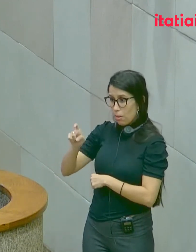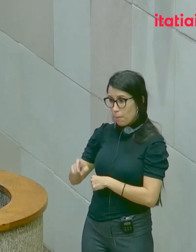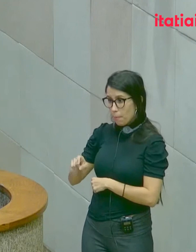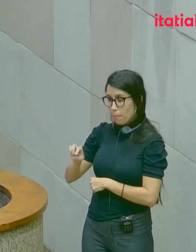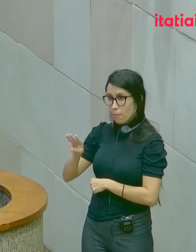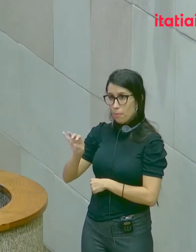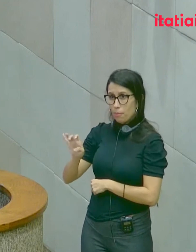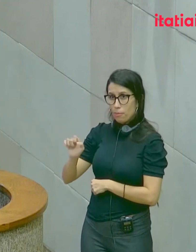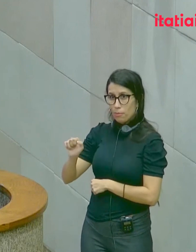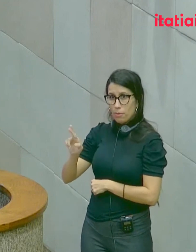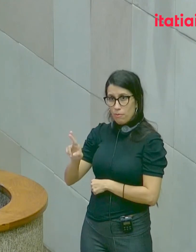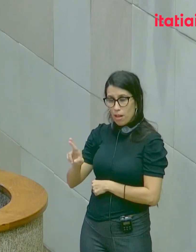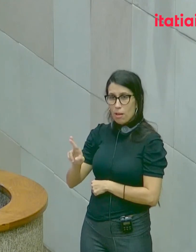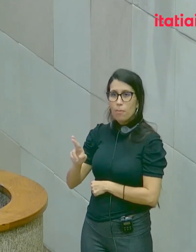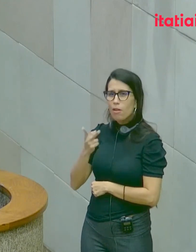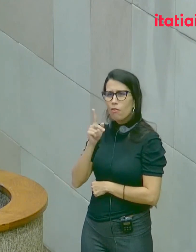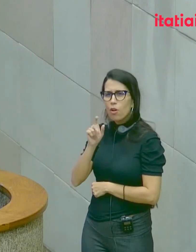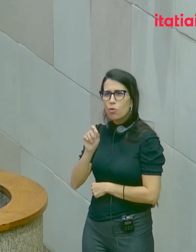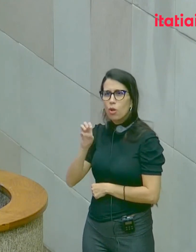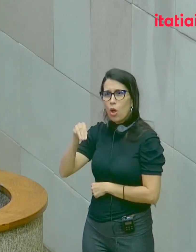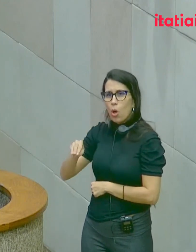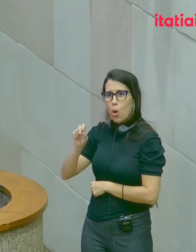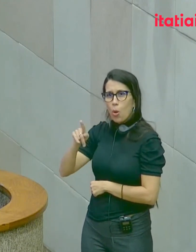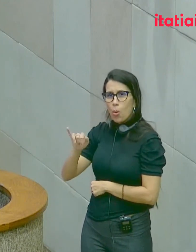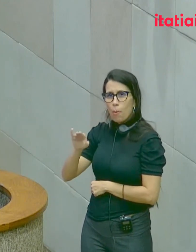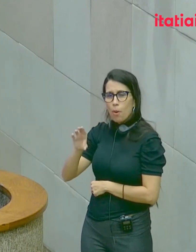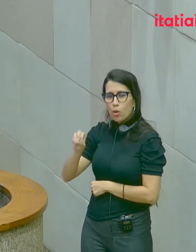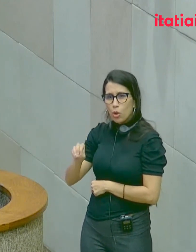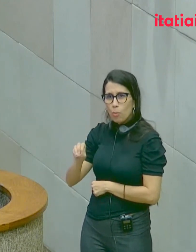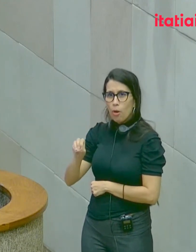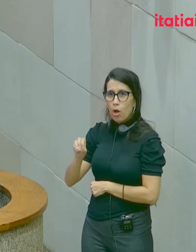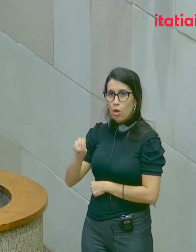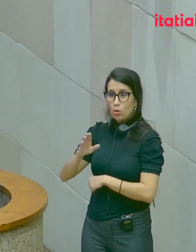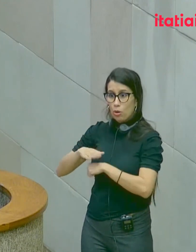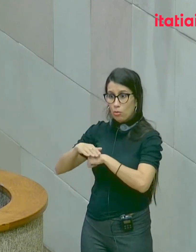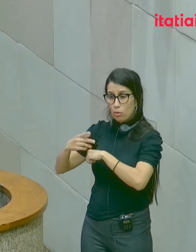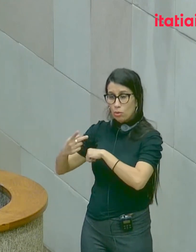monopólio do uso legítimo da força.